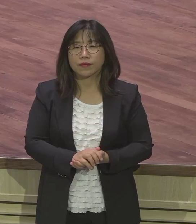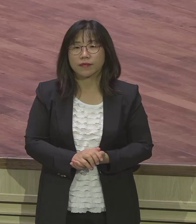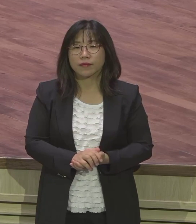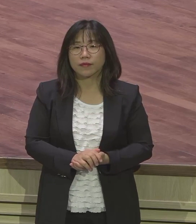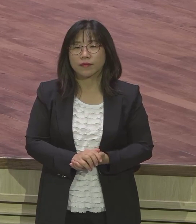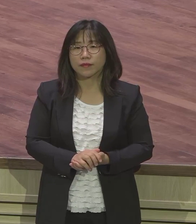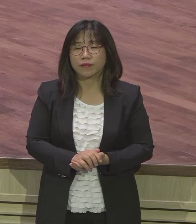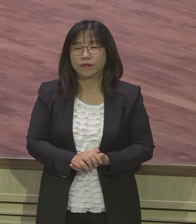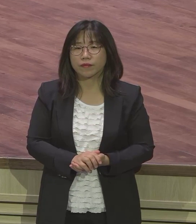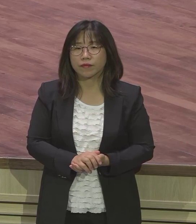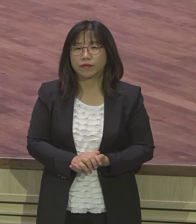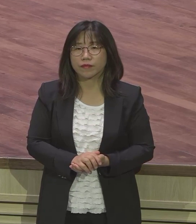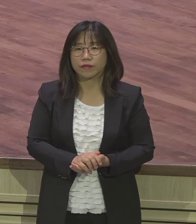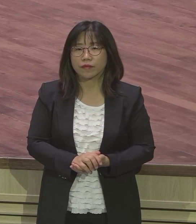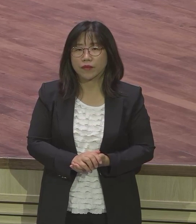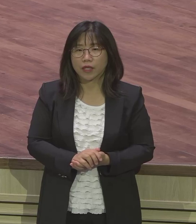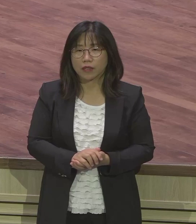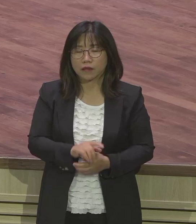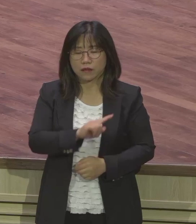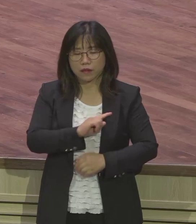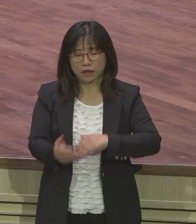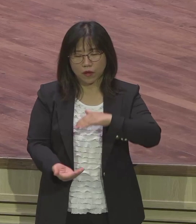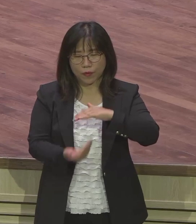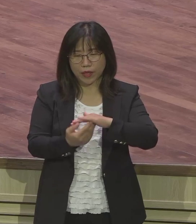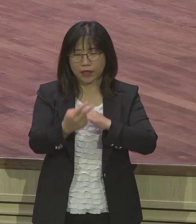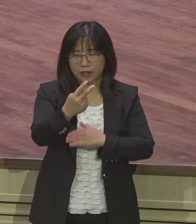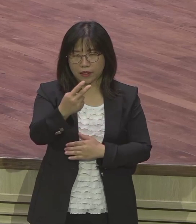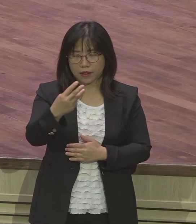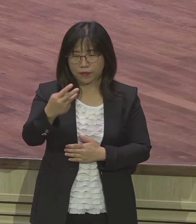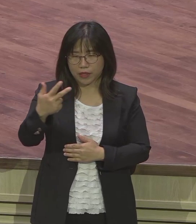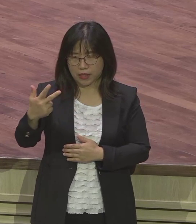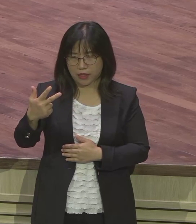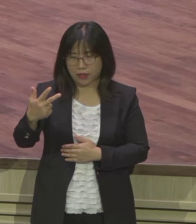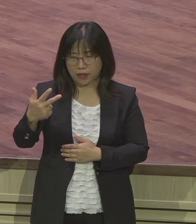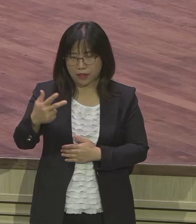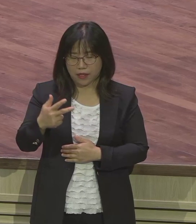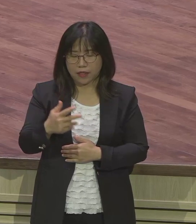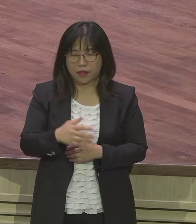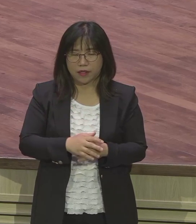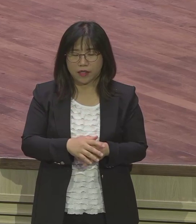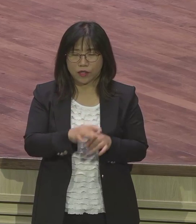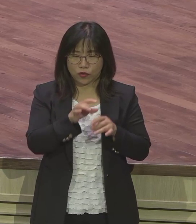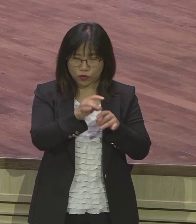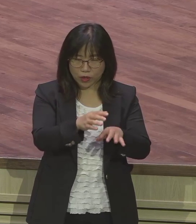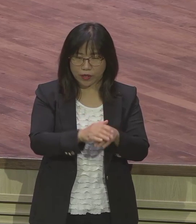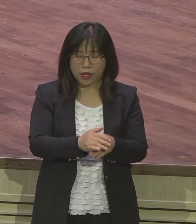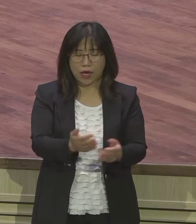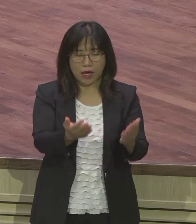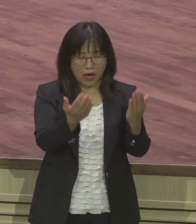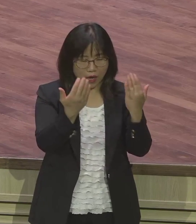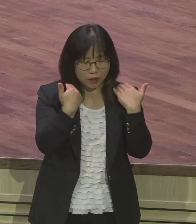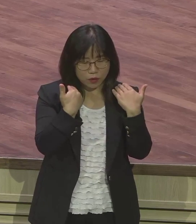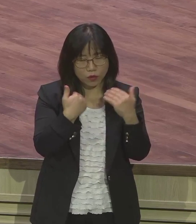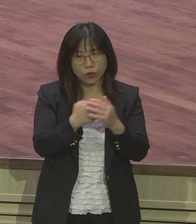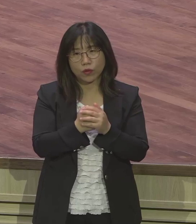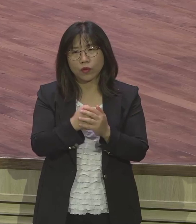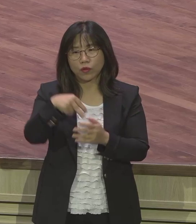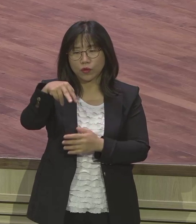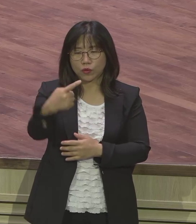서밋 7시 237 주간으로 학교, 국립, 소가, 유치원, 소가,